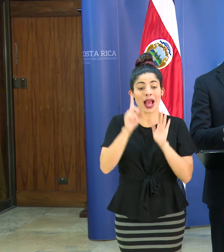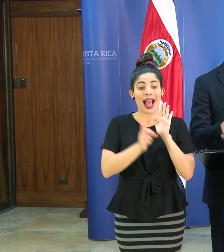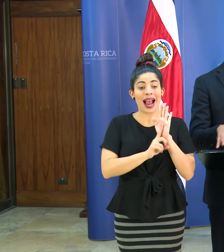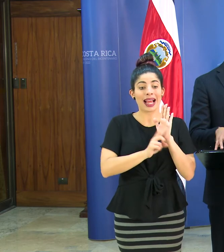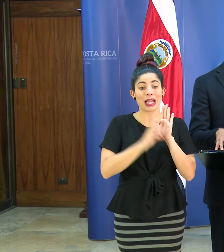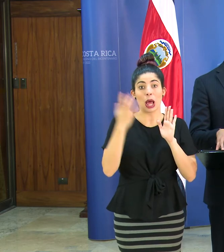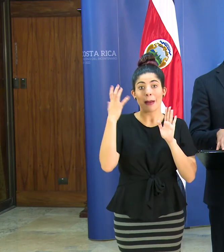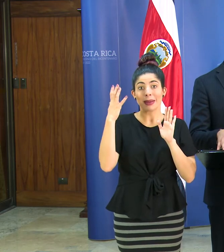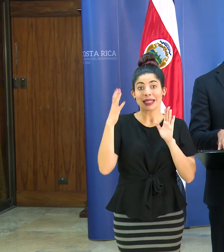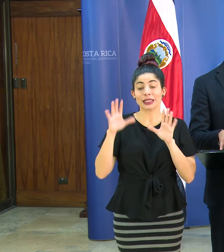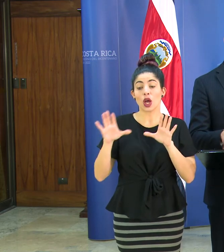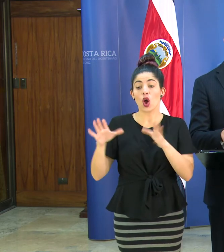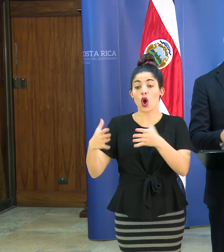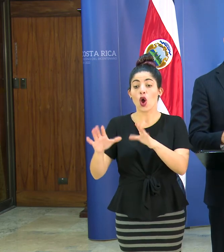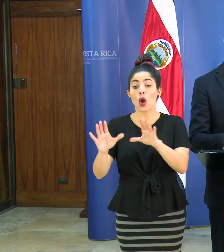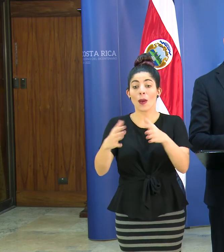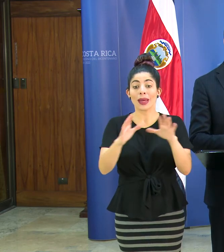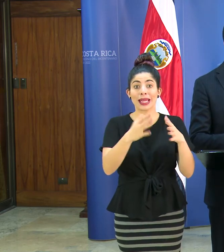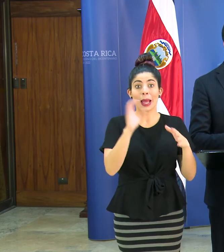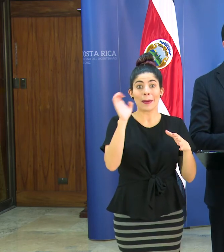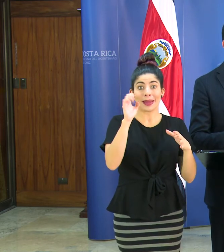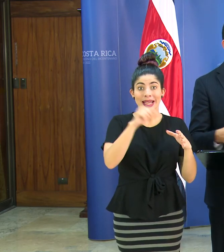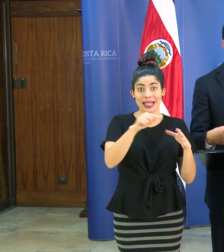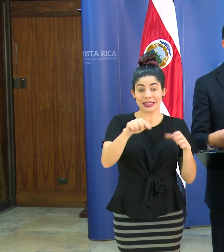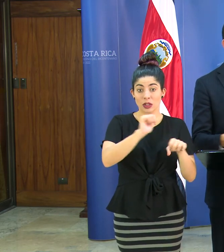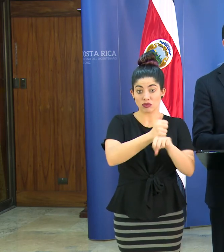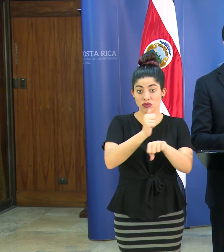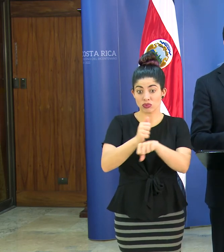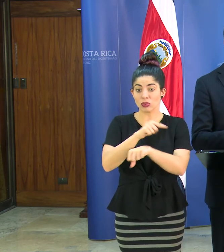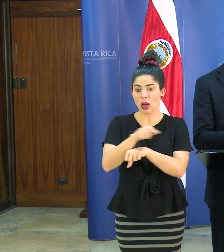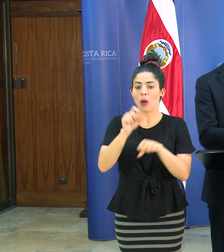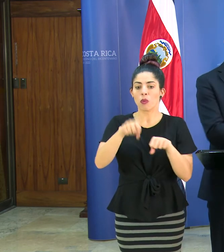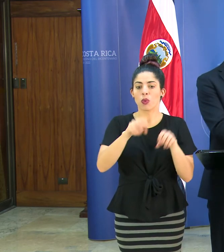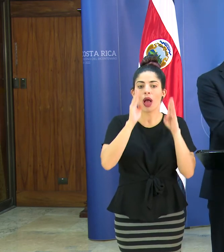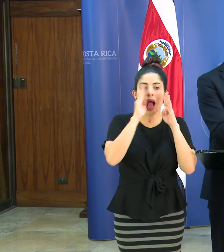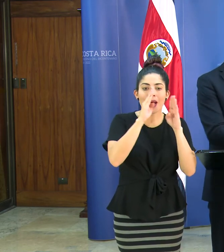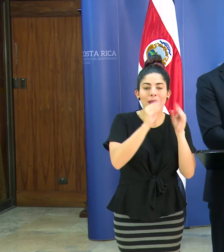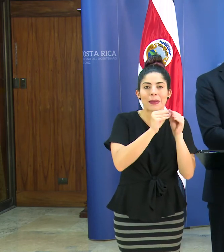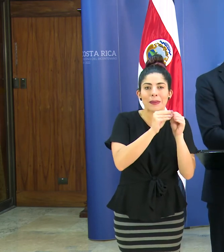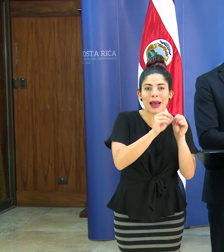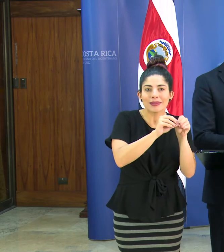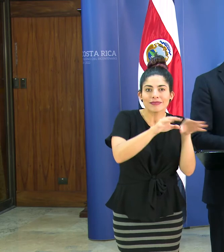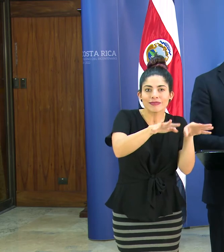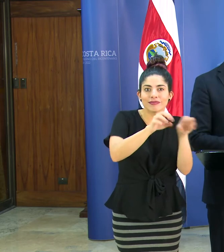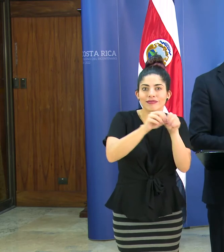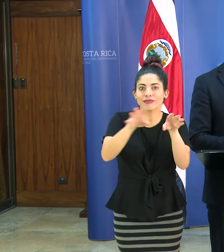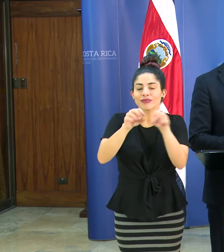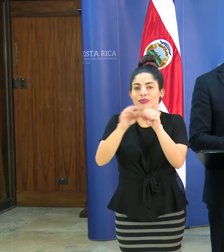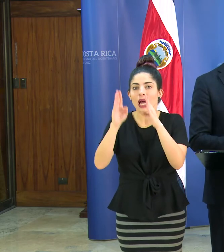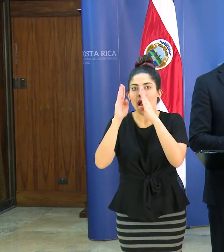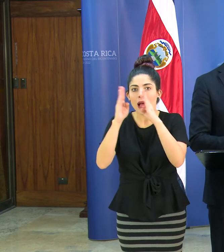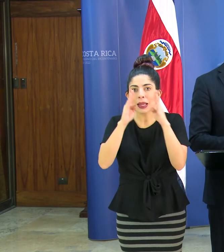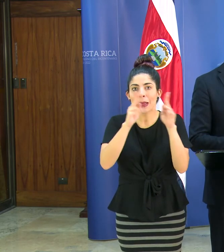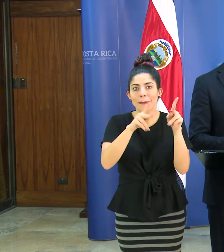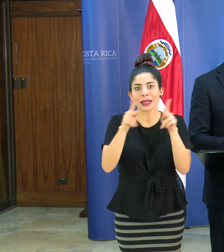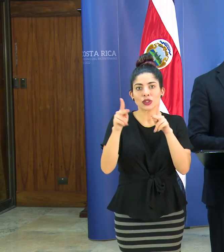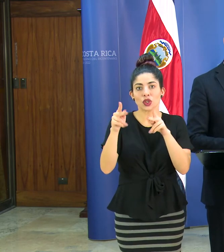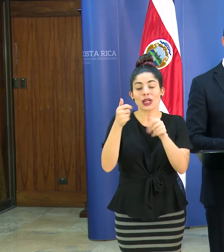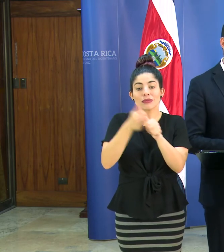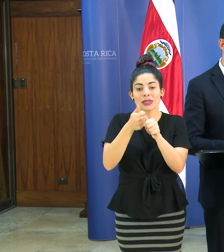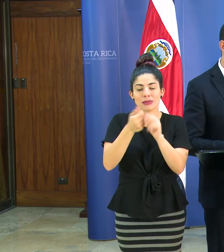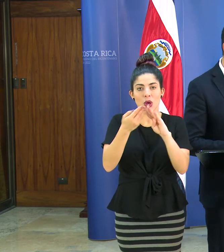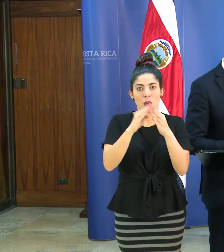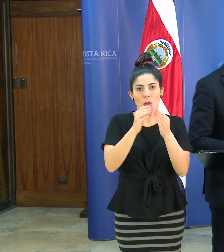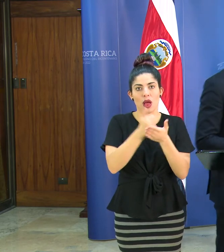amarilla donde los comités locales de emergencia se activan también tenemos una capacidad de cobertura aún mayor para las redes de apoyo a esas personas a nivel comunitario